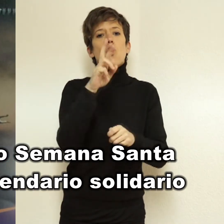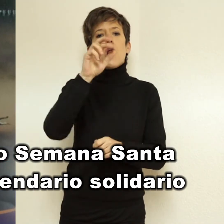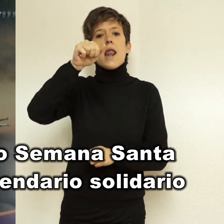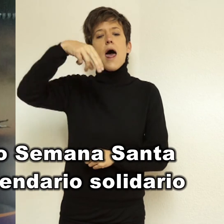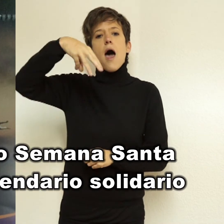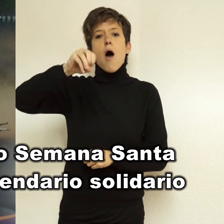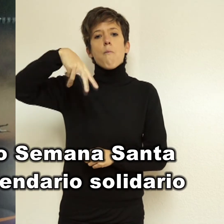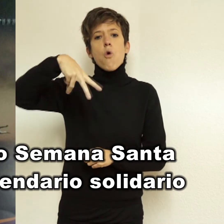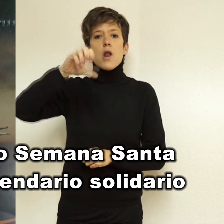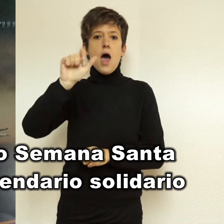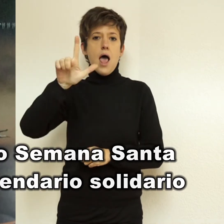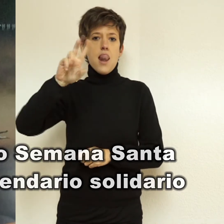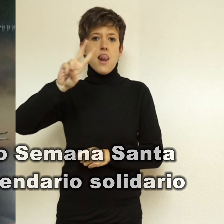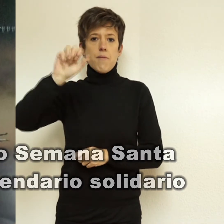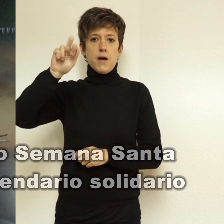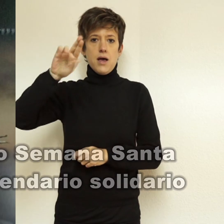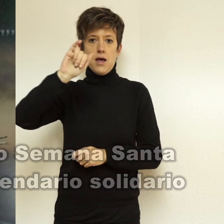aniversario de Ramón Álvarez.